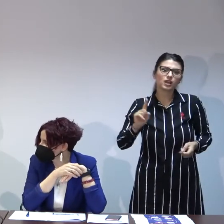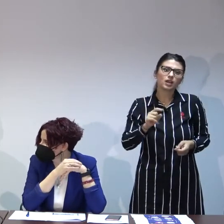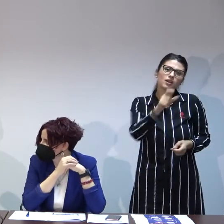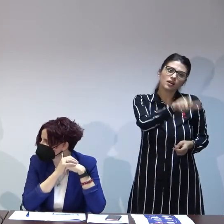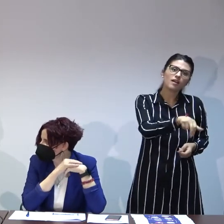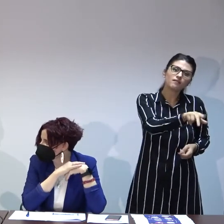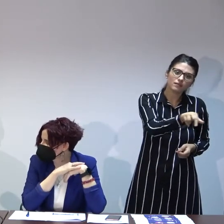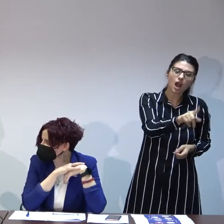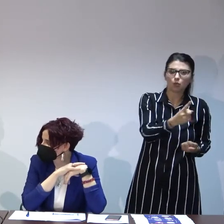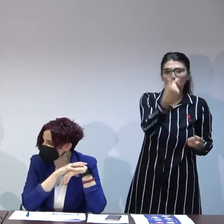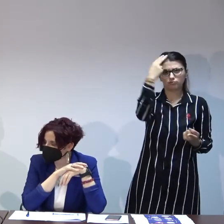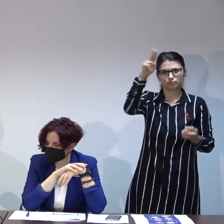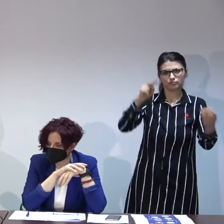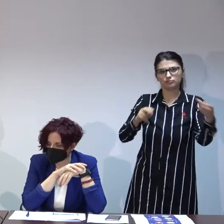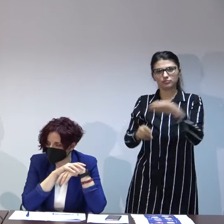frați